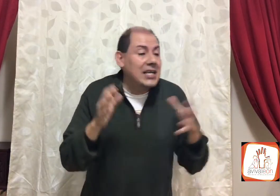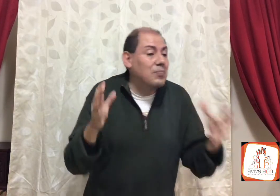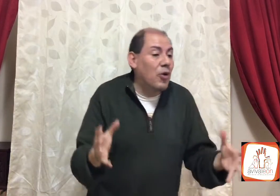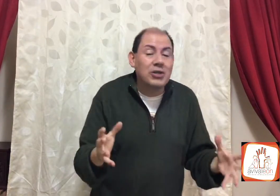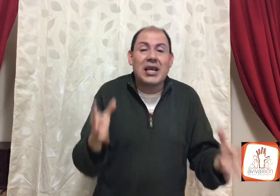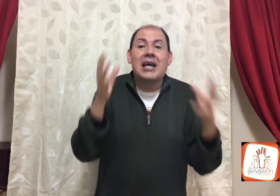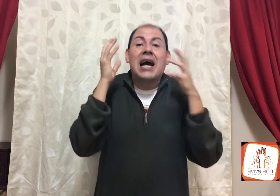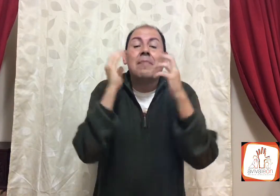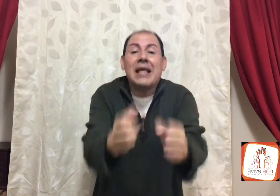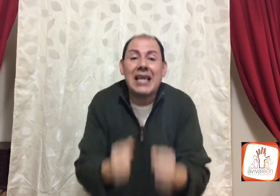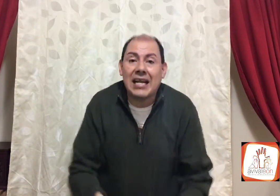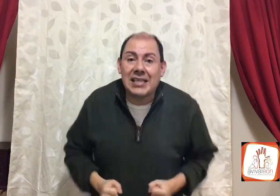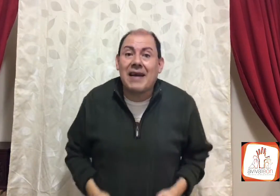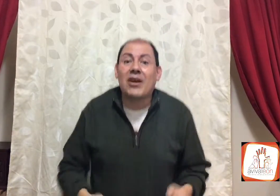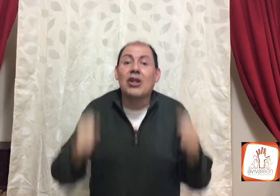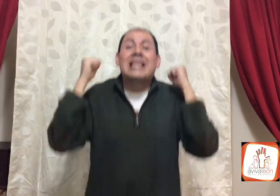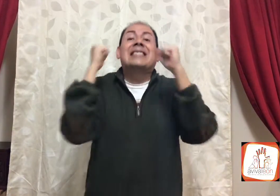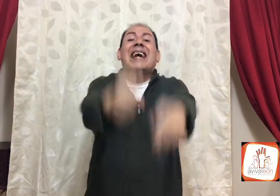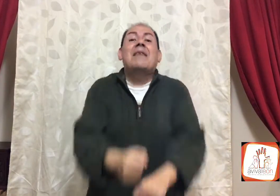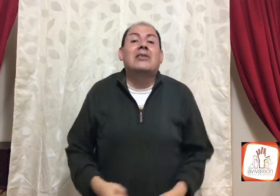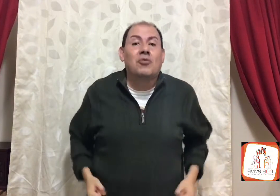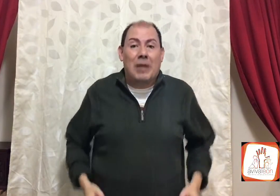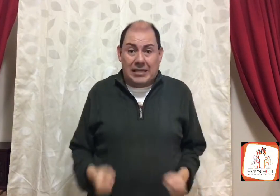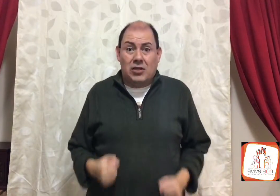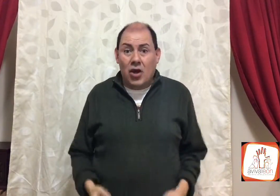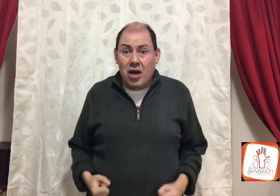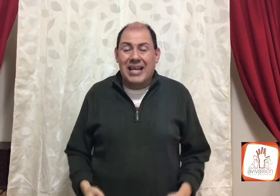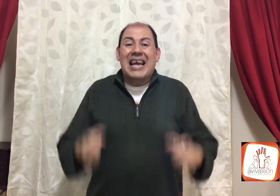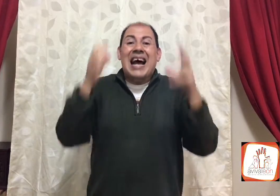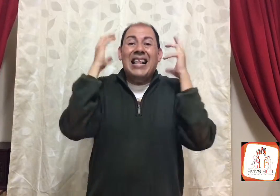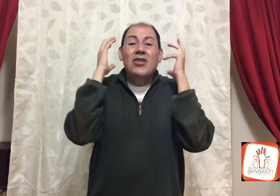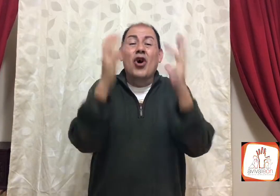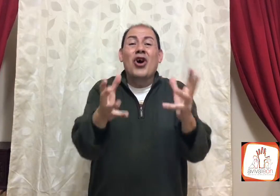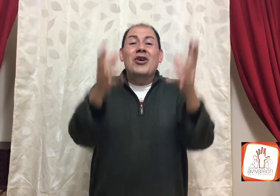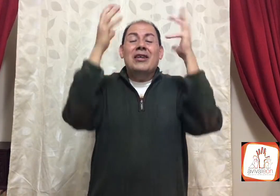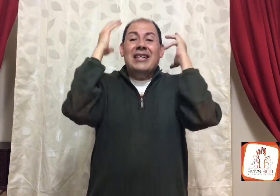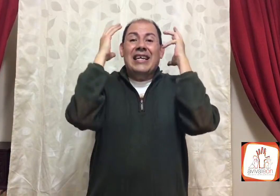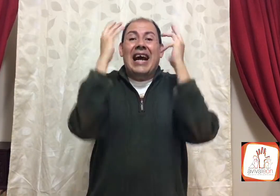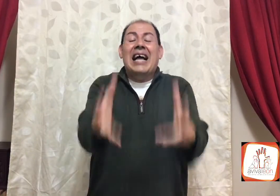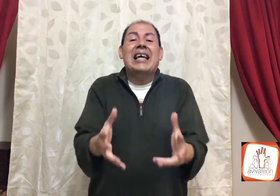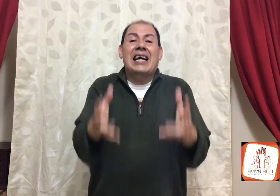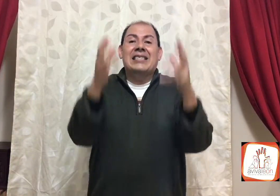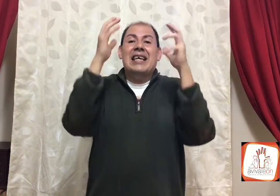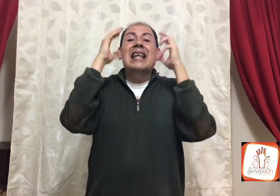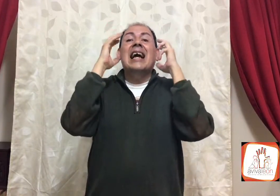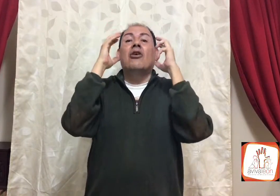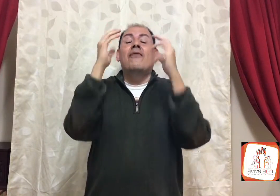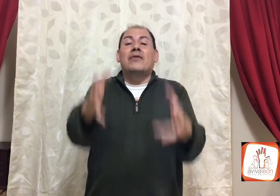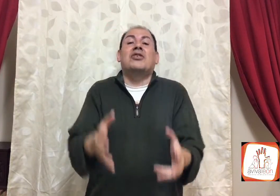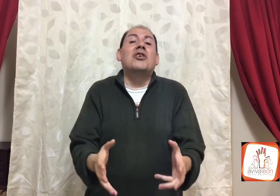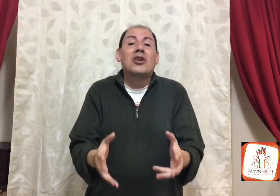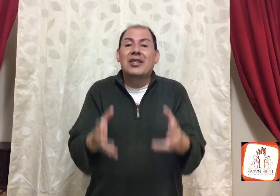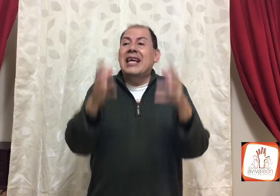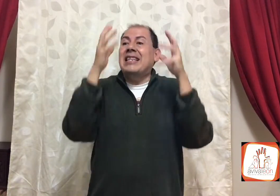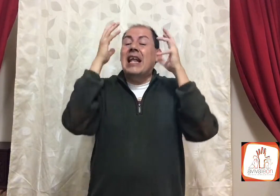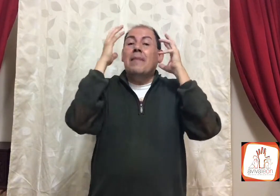esposa, amada iglesia de Baleón, les habla su pastor, no caigas, en la confusión, de la